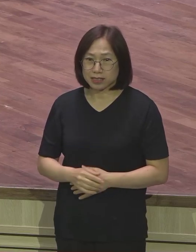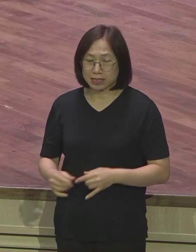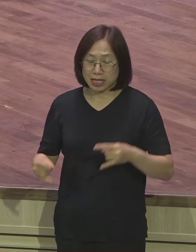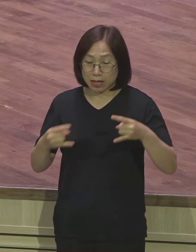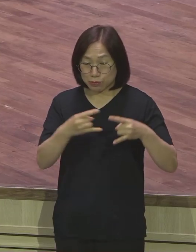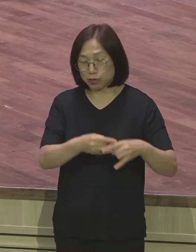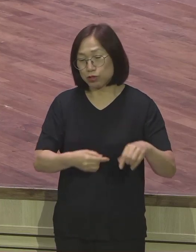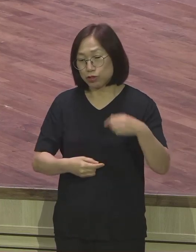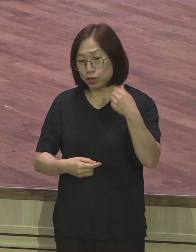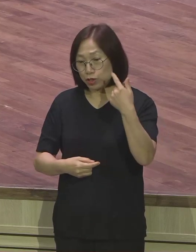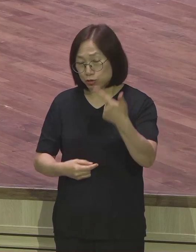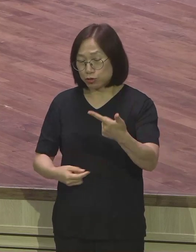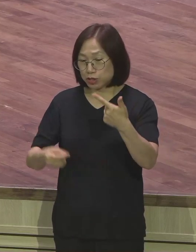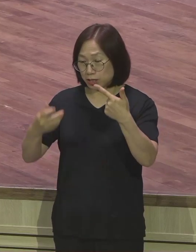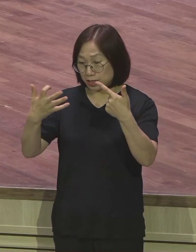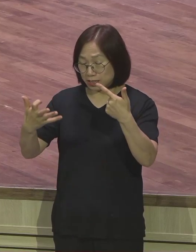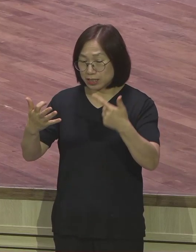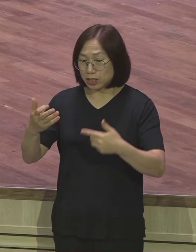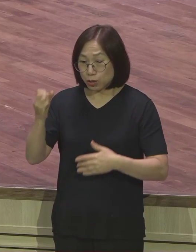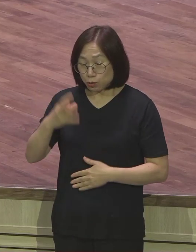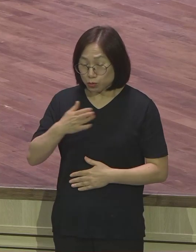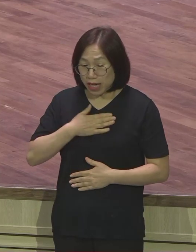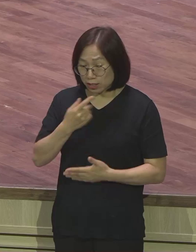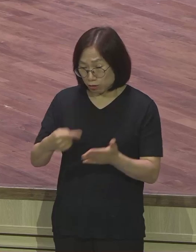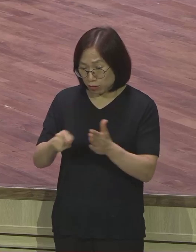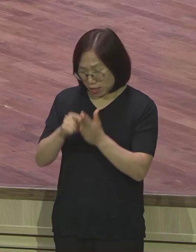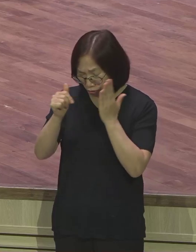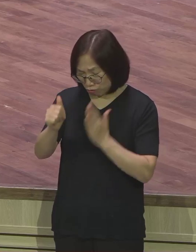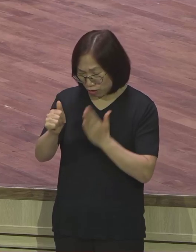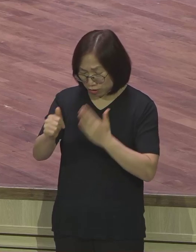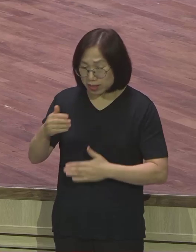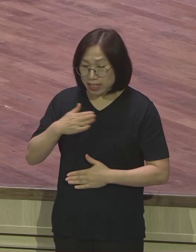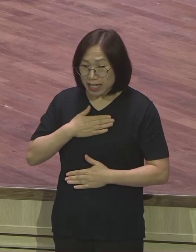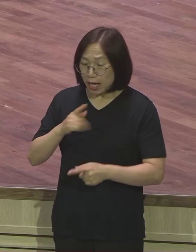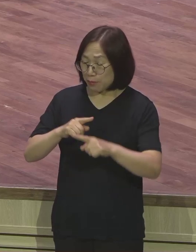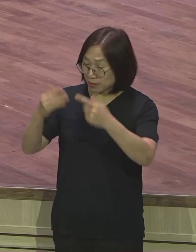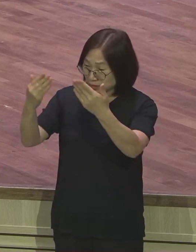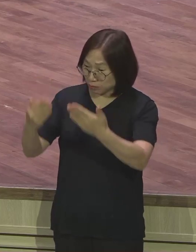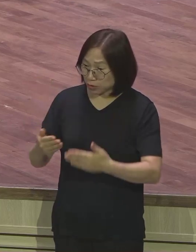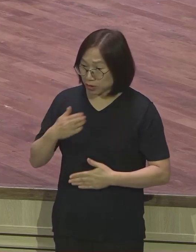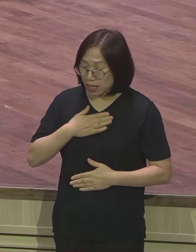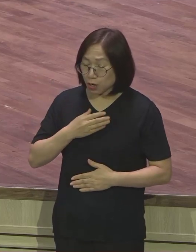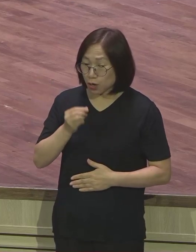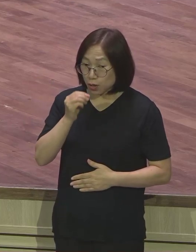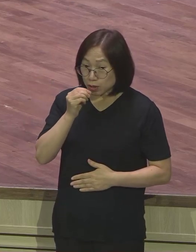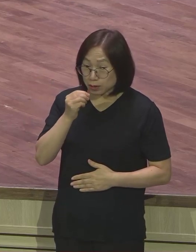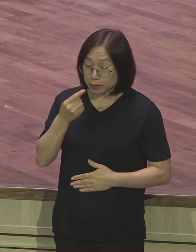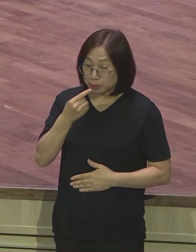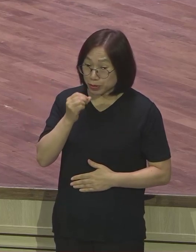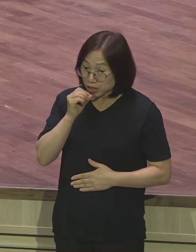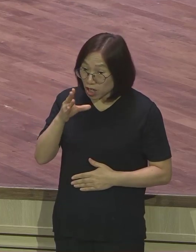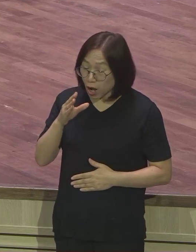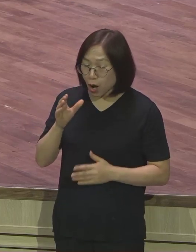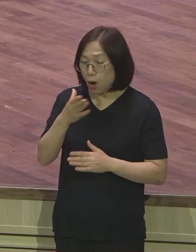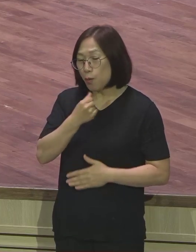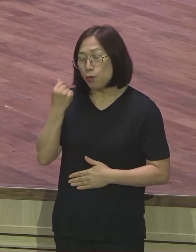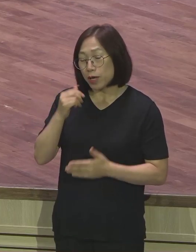보시면 또 나를 위하여 구할 것은 내게 말씀을 주사 나로 입을 열어 복음의 비밀을 담대히